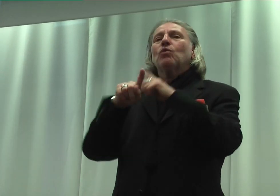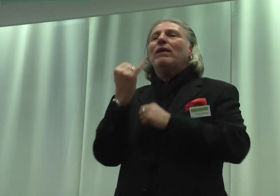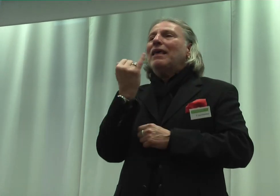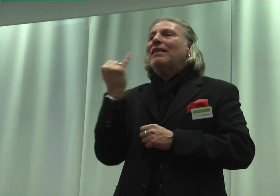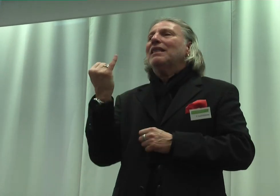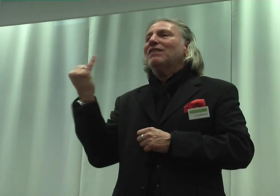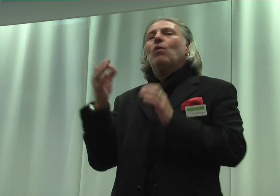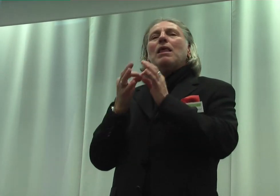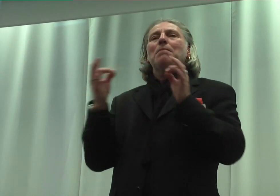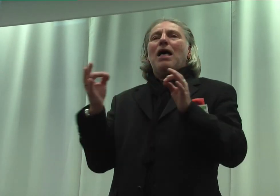zu erreichen.